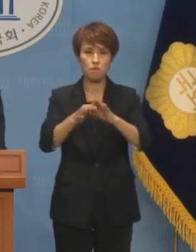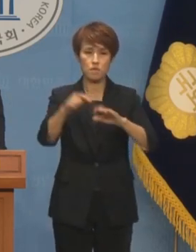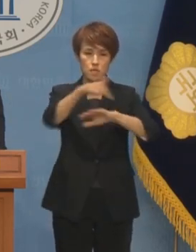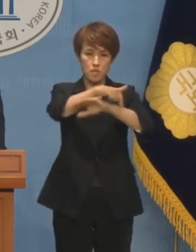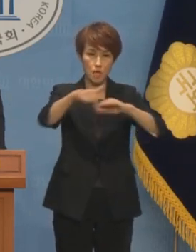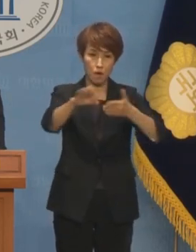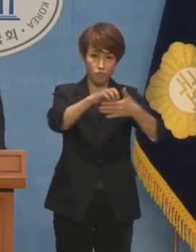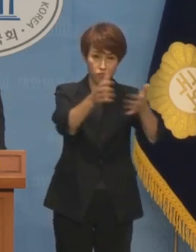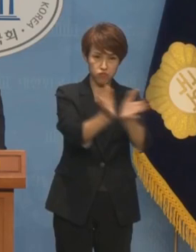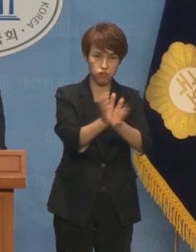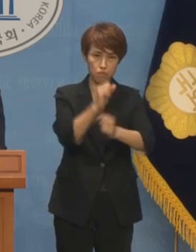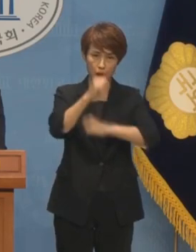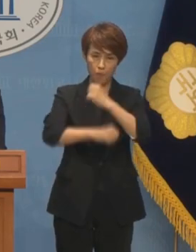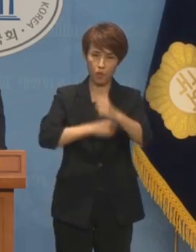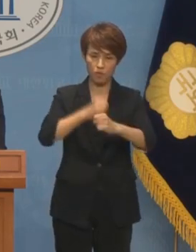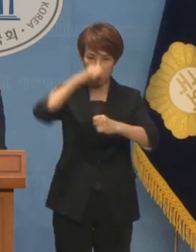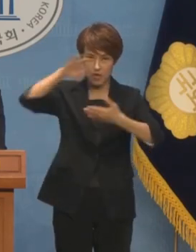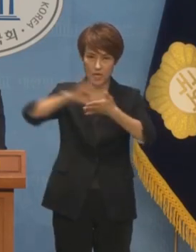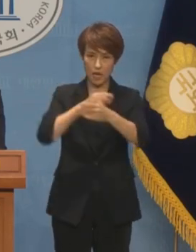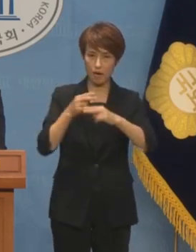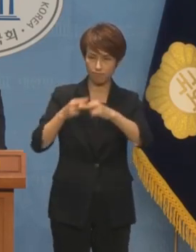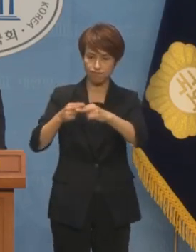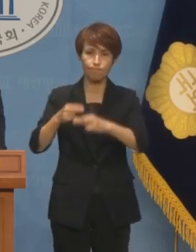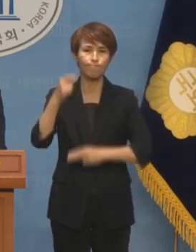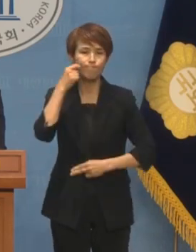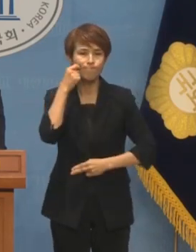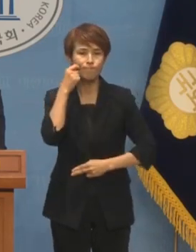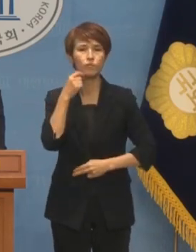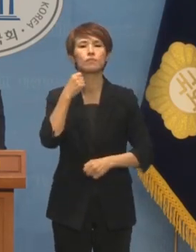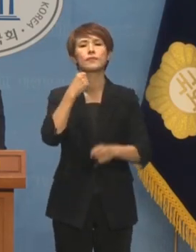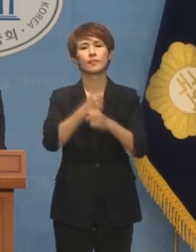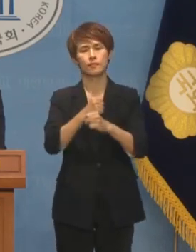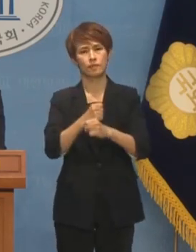국가 R&D 예산을 휘두를 수 없도록 하겠습니다.